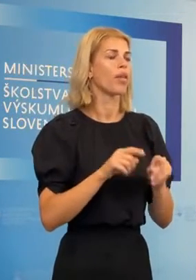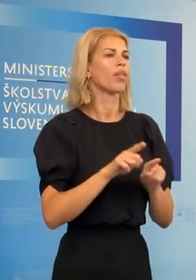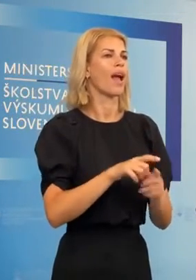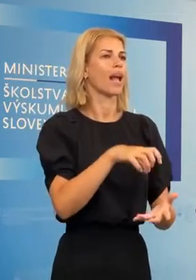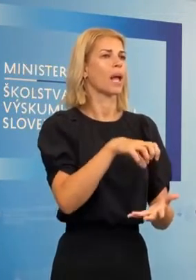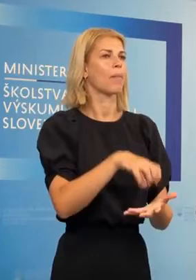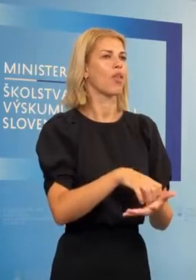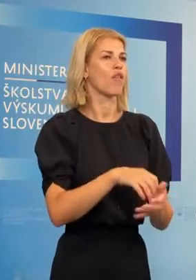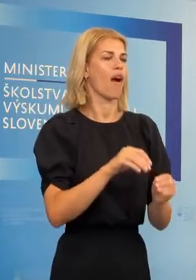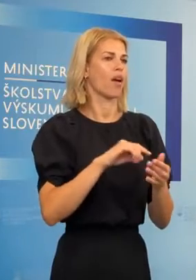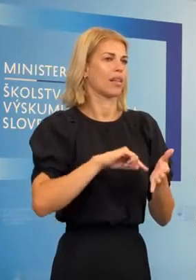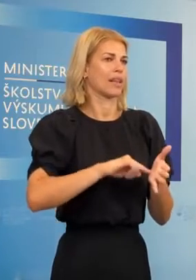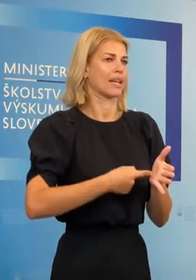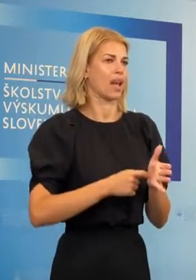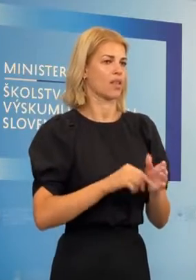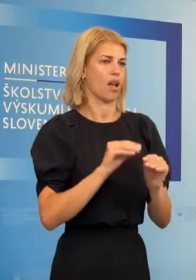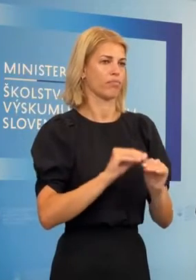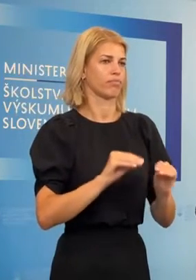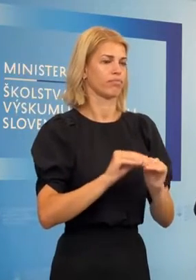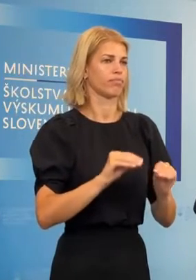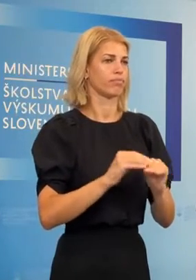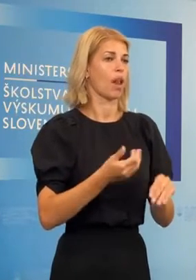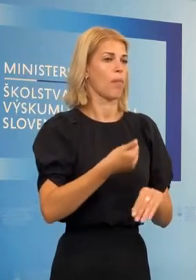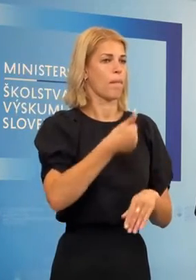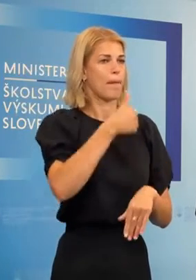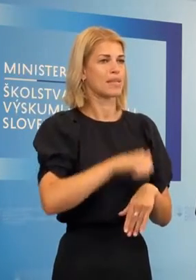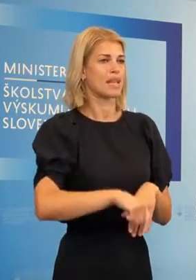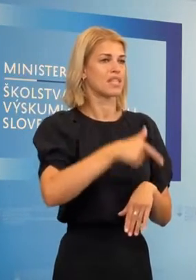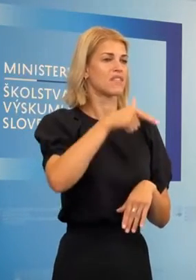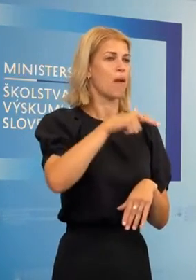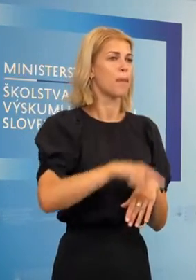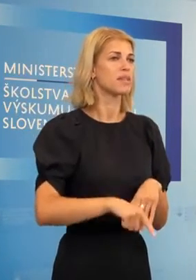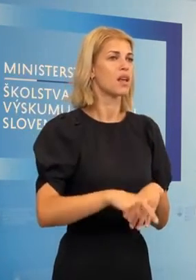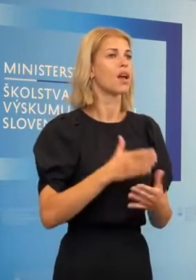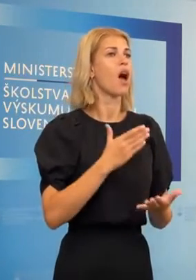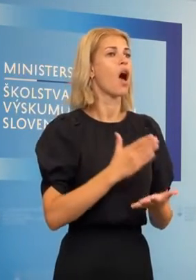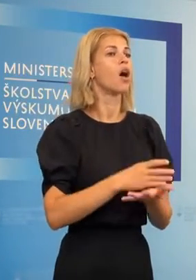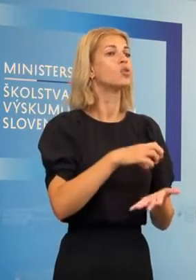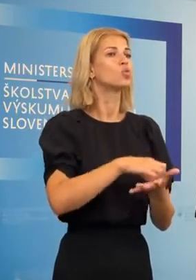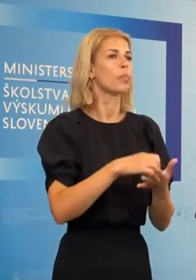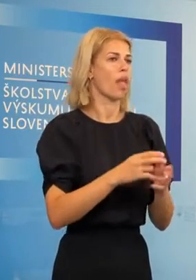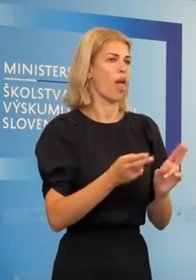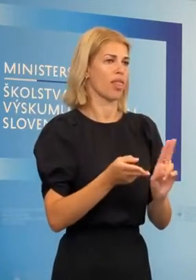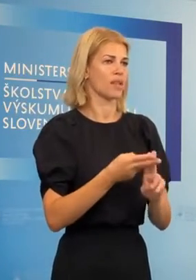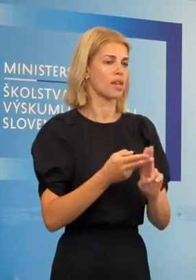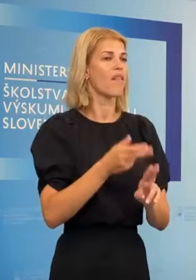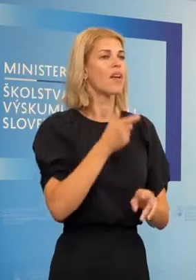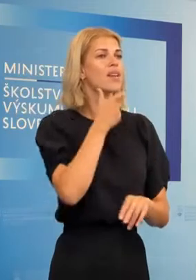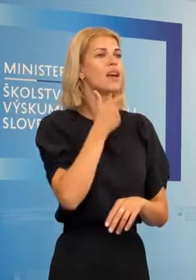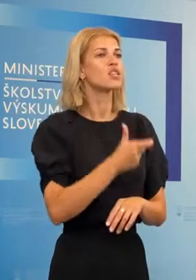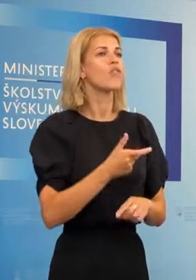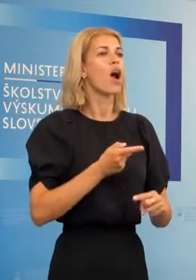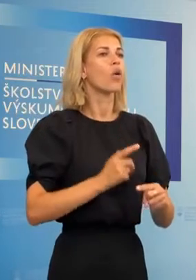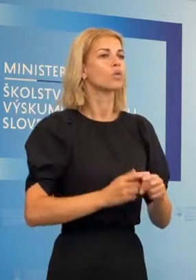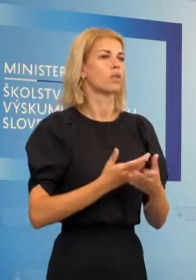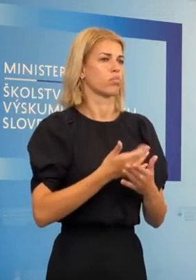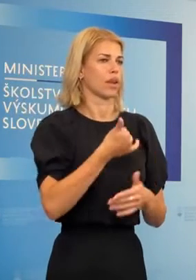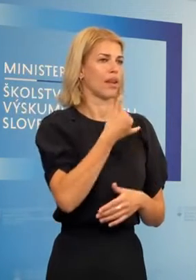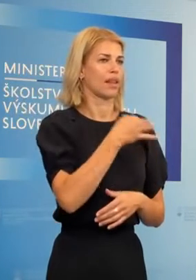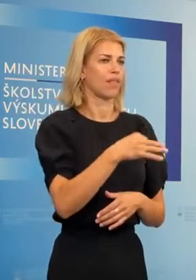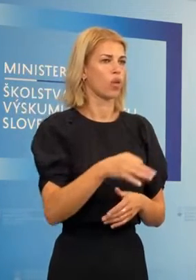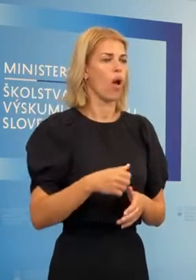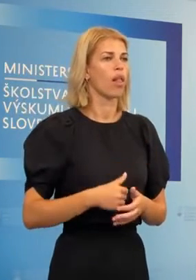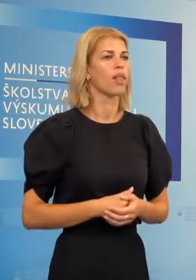triede. Urba po mesiaci až dvoch sa už ani táto skupina nestretáva a už tie jazykové kurzy prebiehajú individuálne.